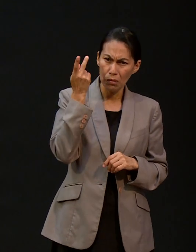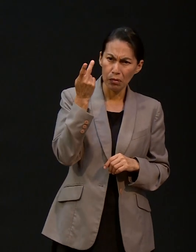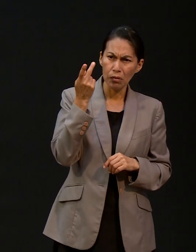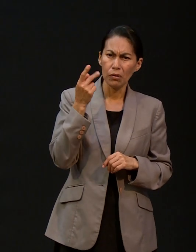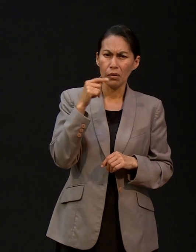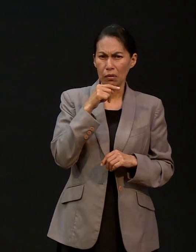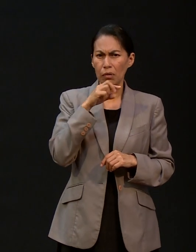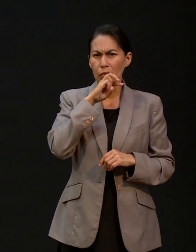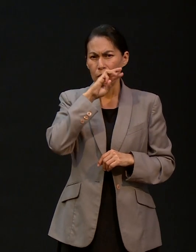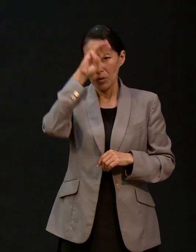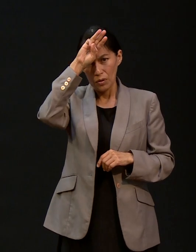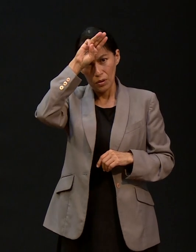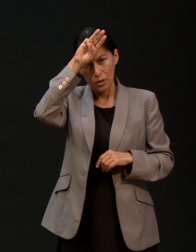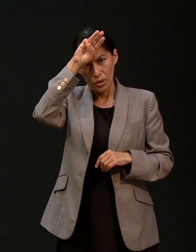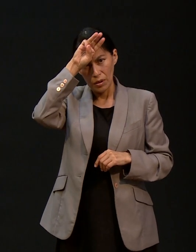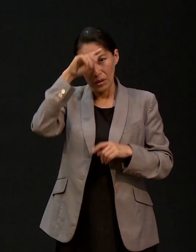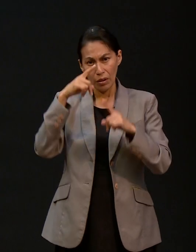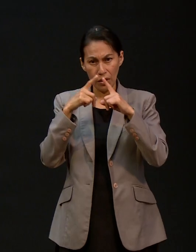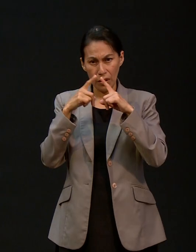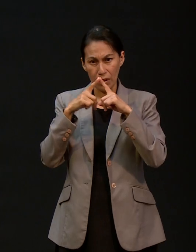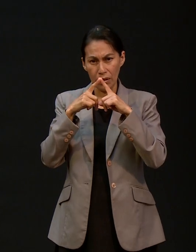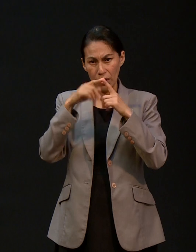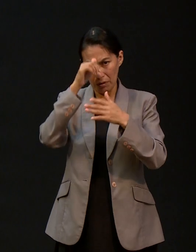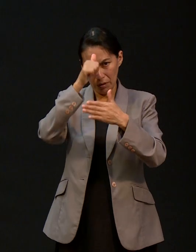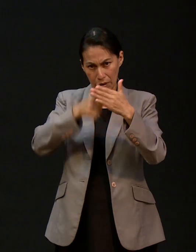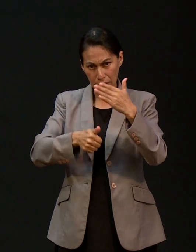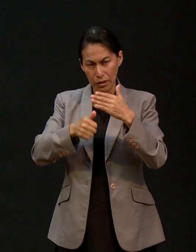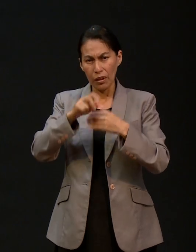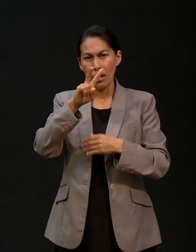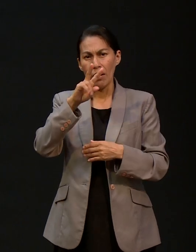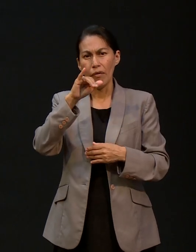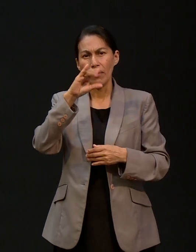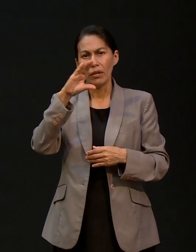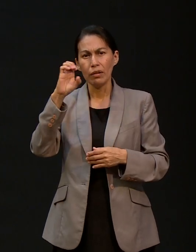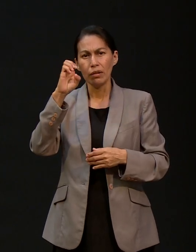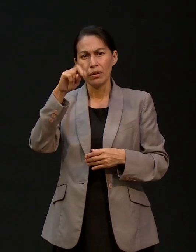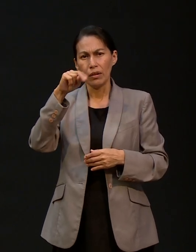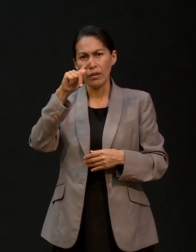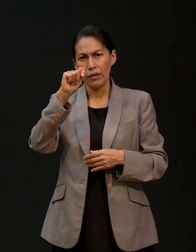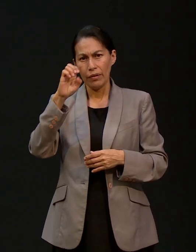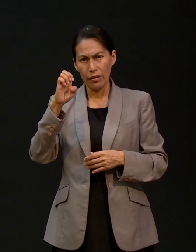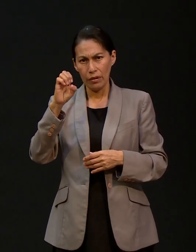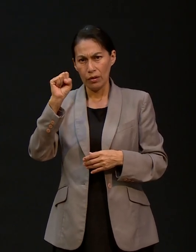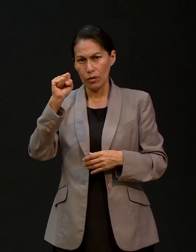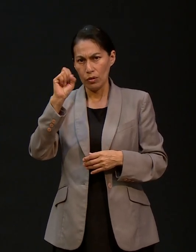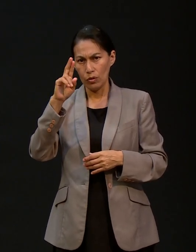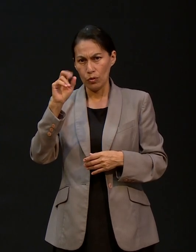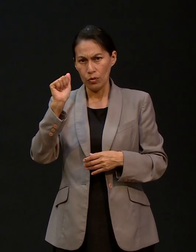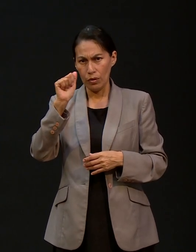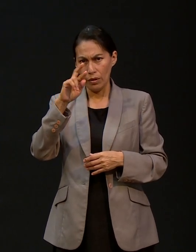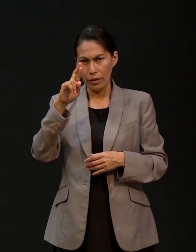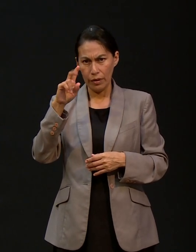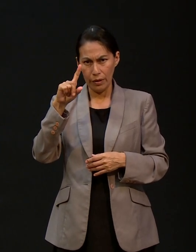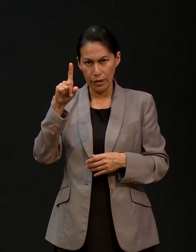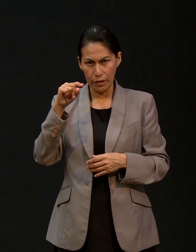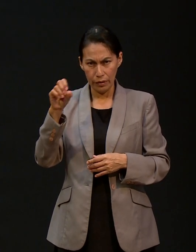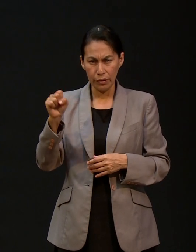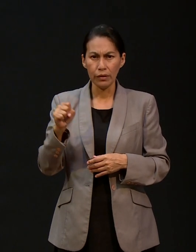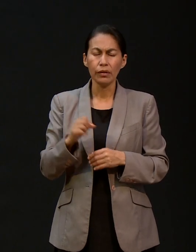Y ahí en la preparatoria, estuvimos en la preparatoria aquí de Monterrey, en el Vicente Suárez, Instituto Vicente Suárez. Ahí los maestros, pues mi maestro de